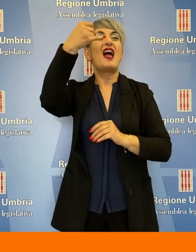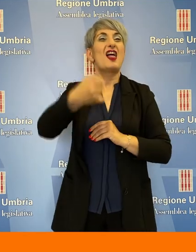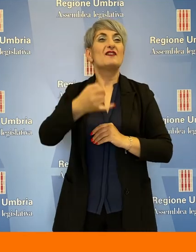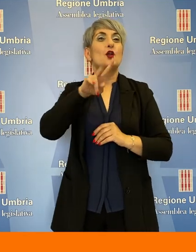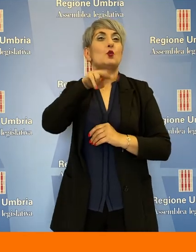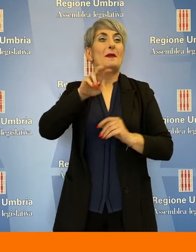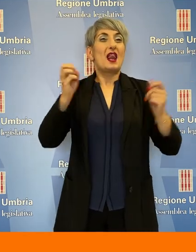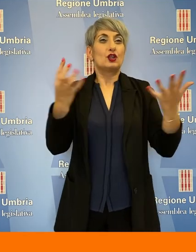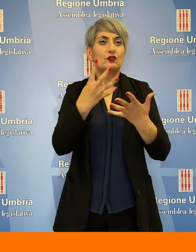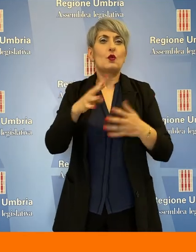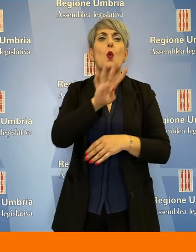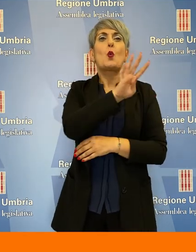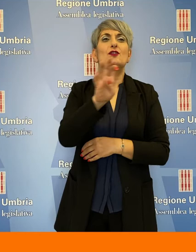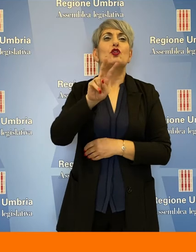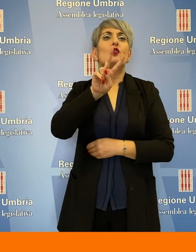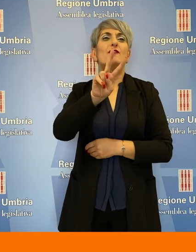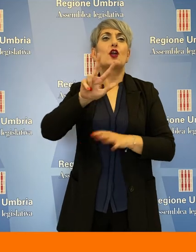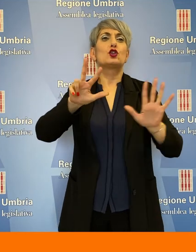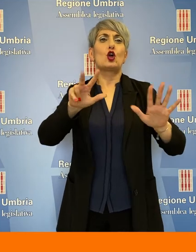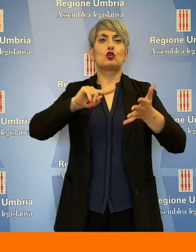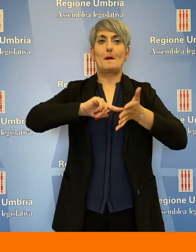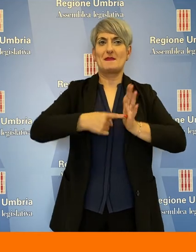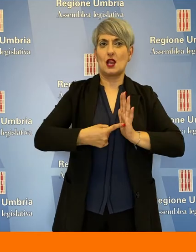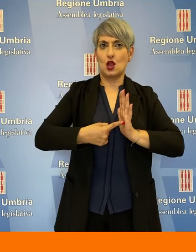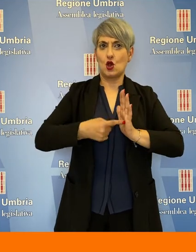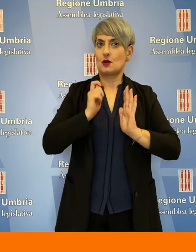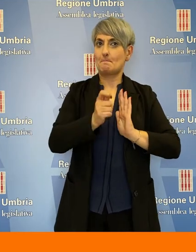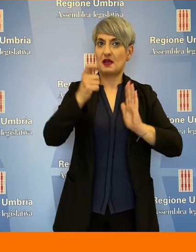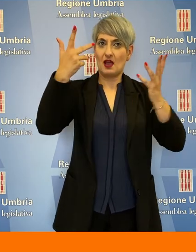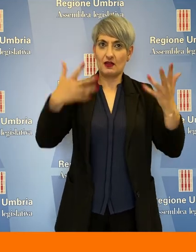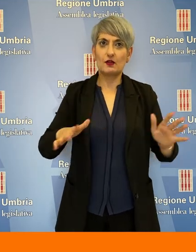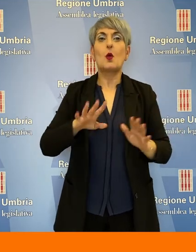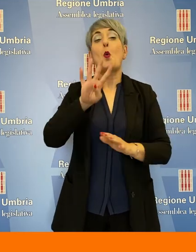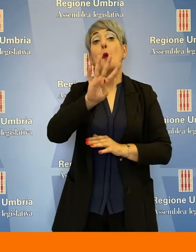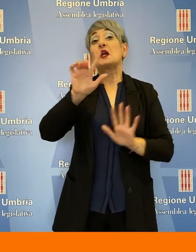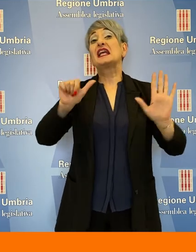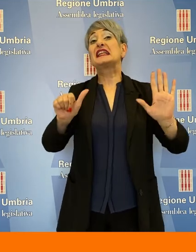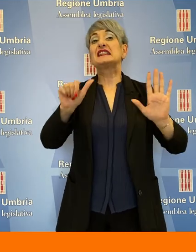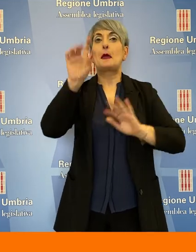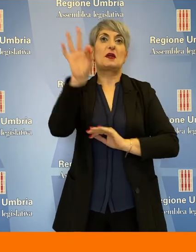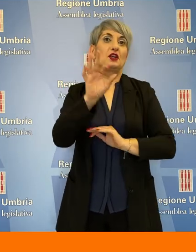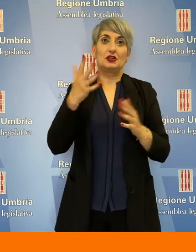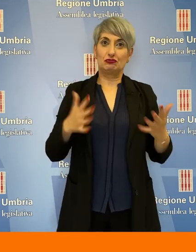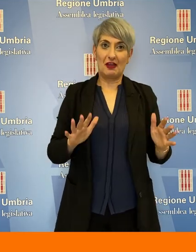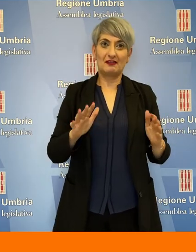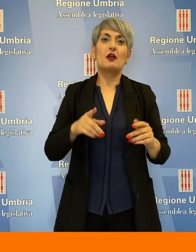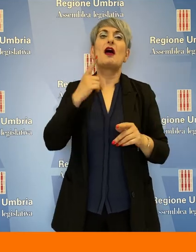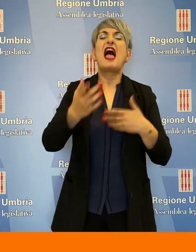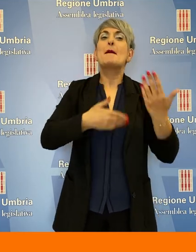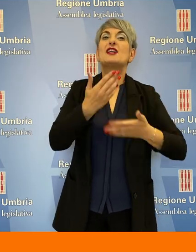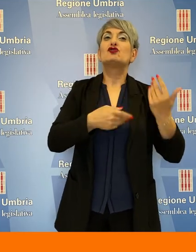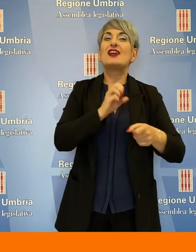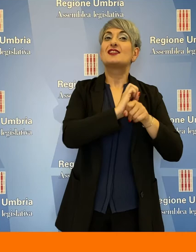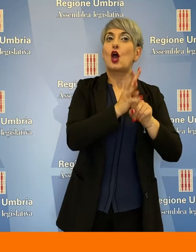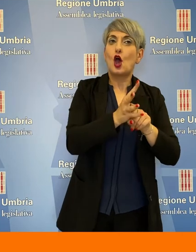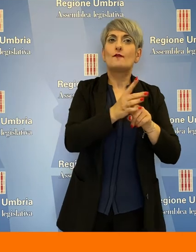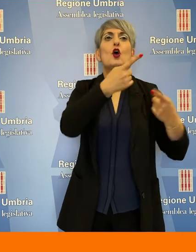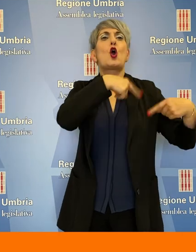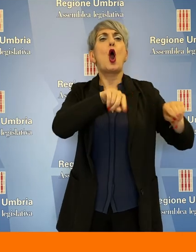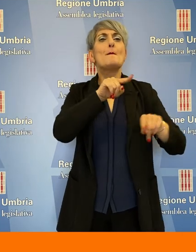fine 2019 è di oltre 428 milioni, circa il 46%. Per l'emergenza Covid, la Commissione